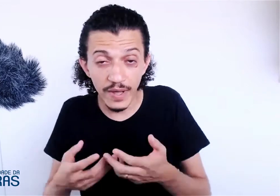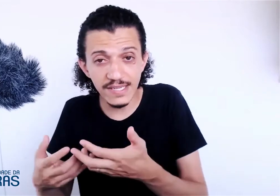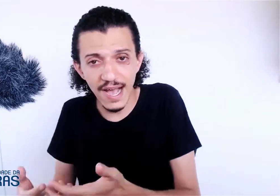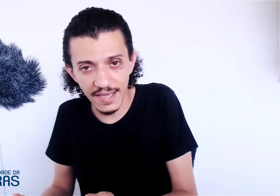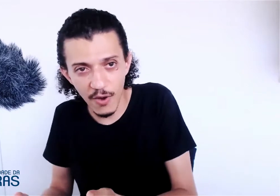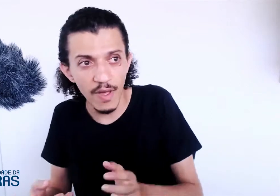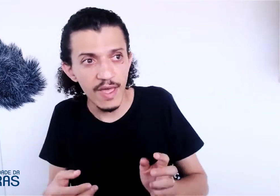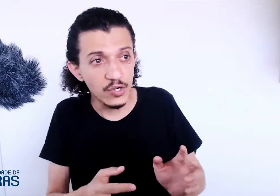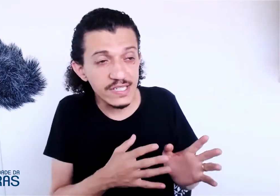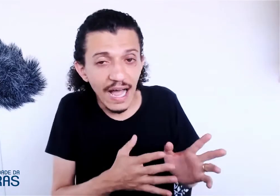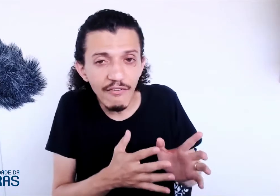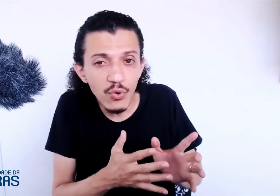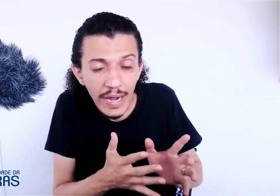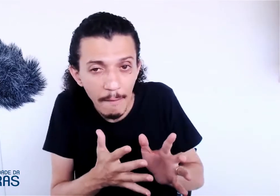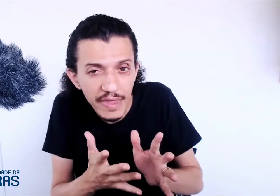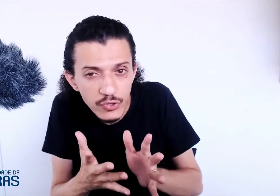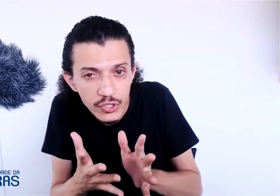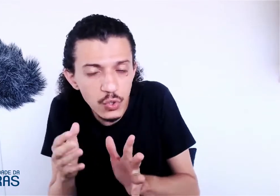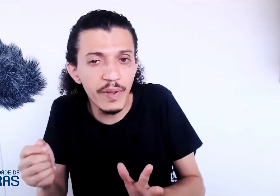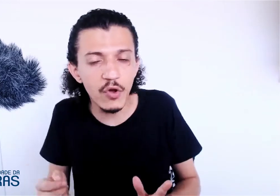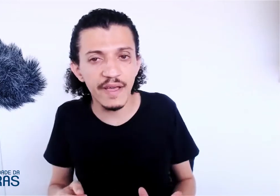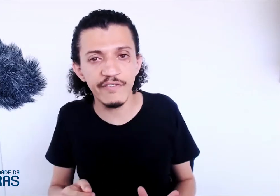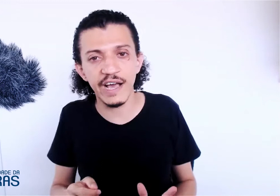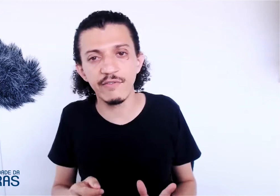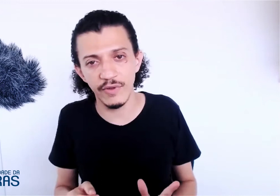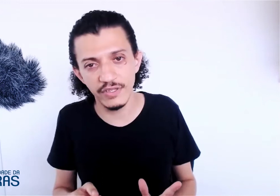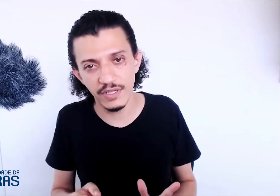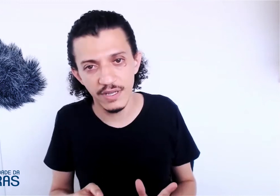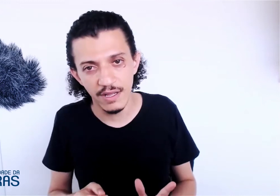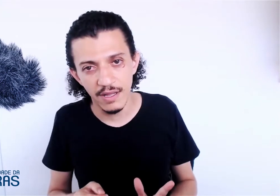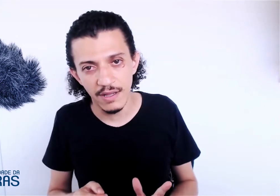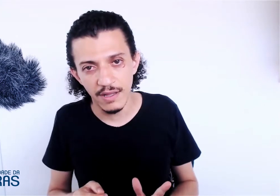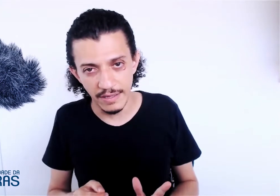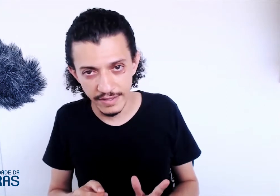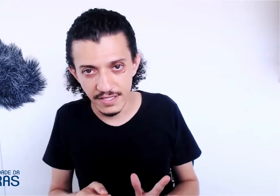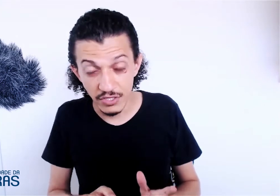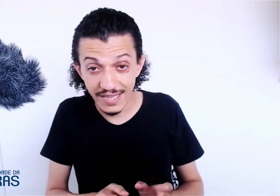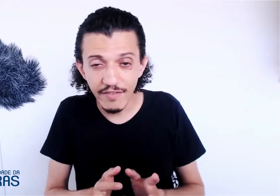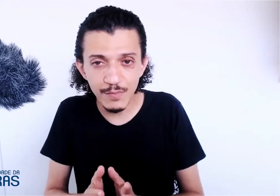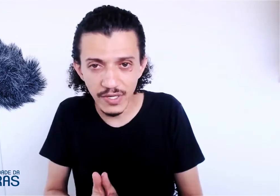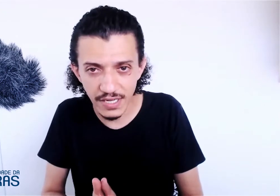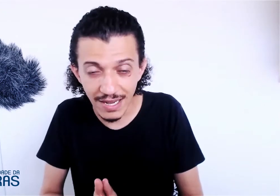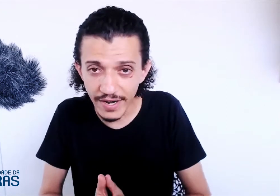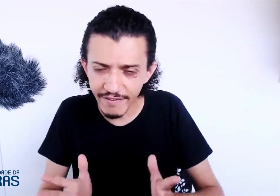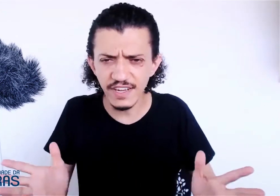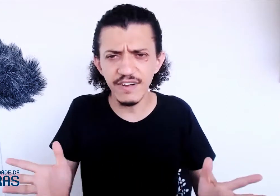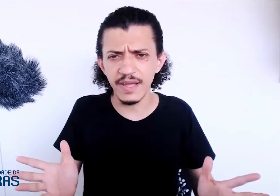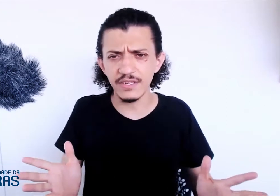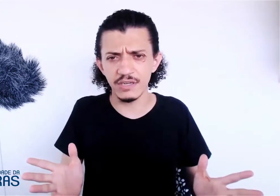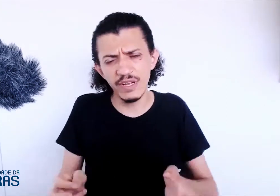conheci a Raquel, eu já estava no caminho de descobrir como é que ficava fluente. Entende? Eu já estava nesse processo. Agora, definitivamente, o